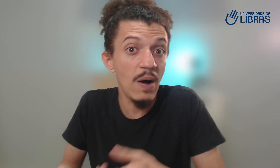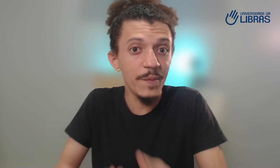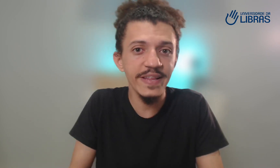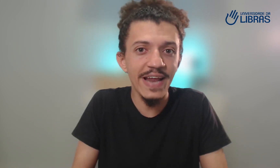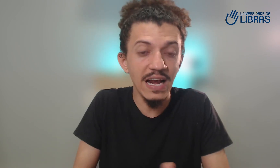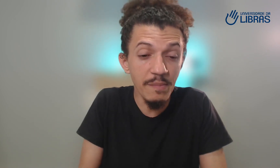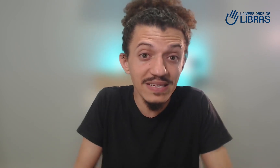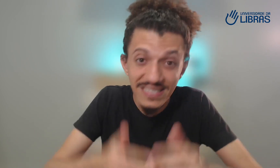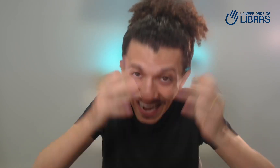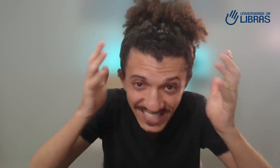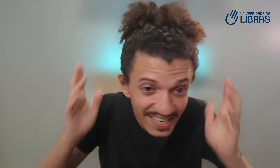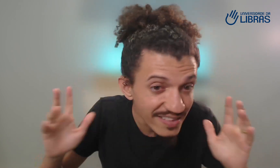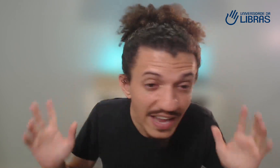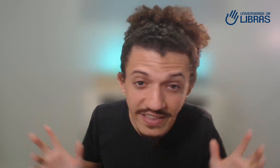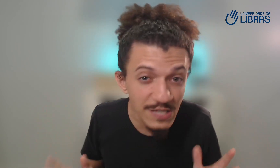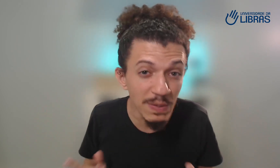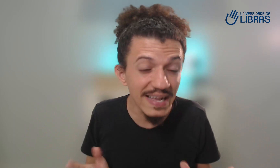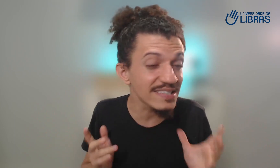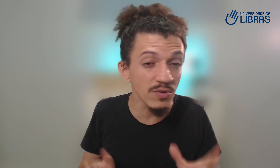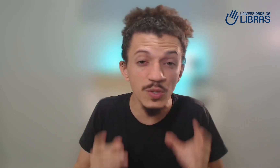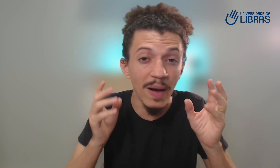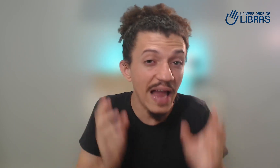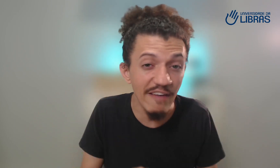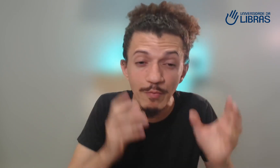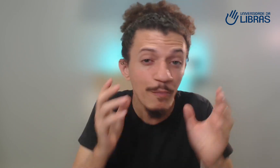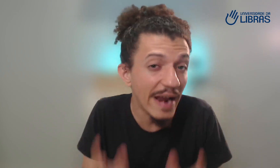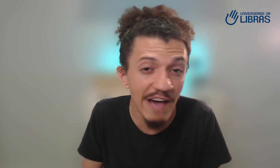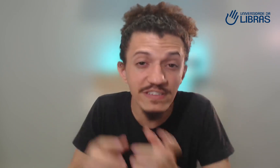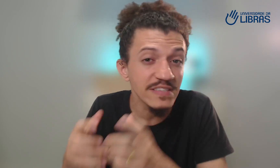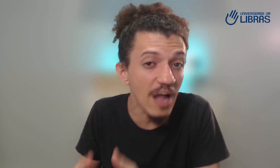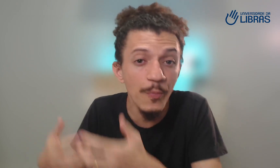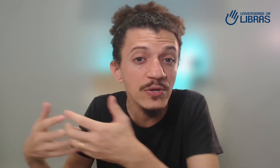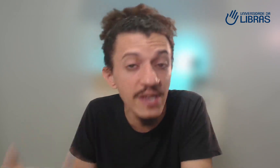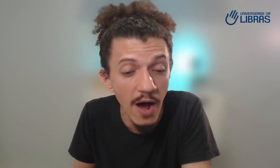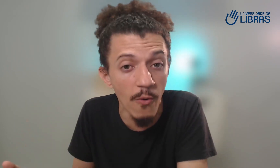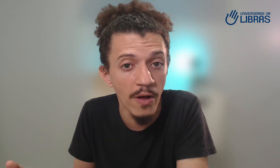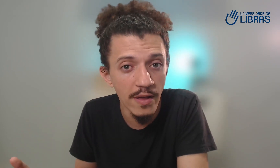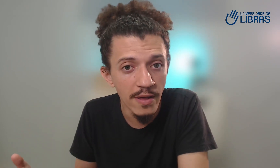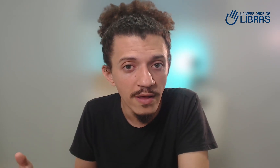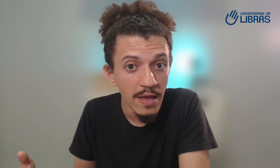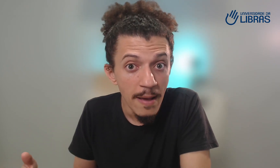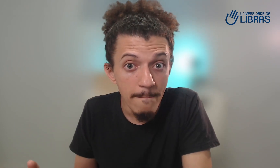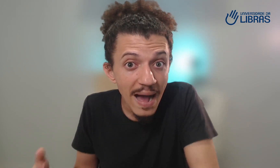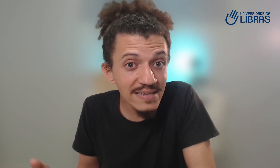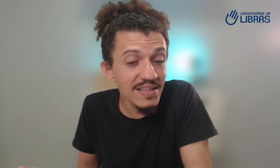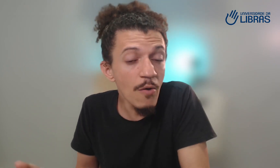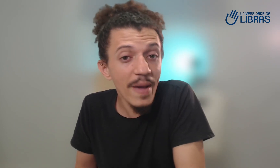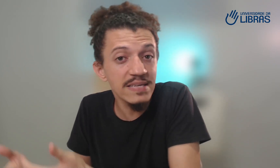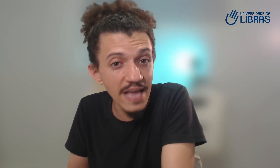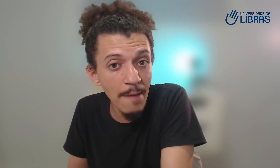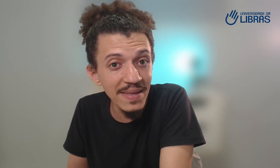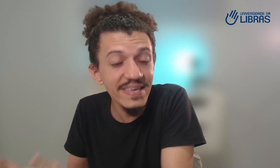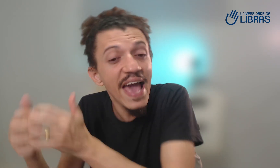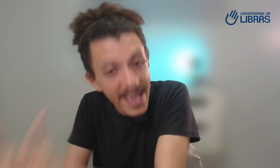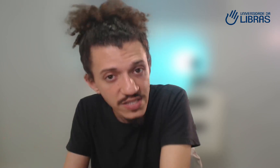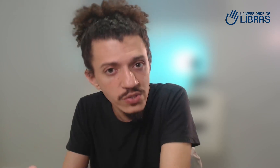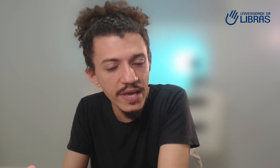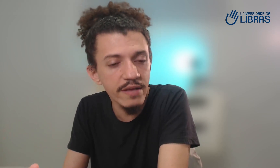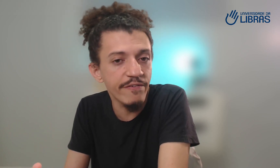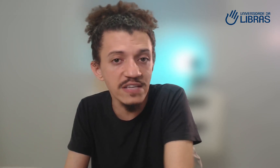ao aprender a Libras, acha que tem que ter explicação de palavra por palavra, sinal por sinal. Mas não percebe que é isso aí que faz